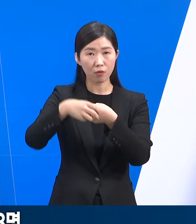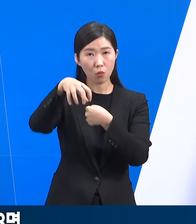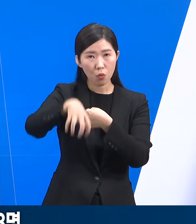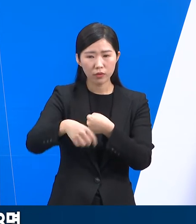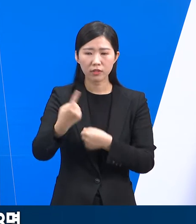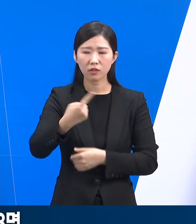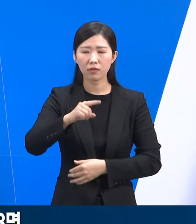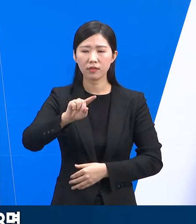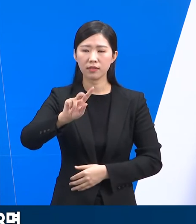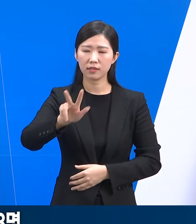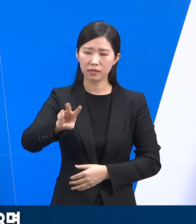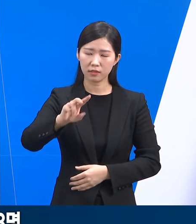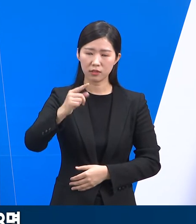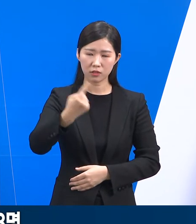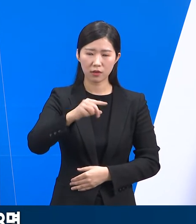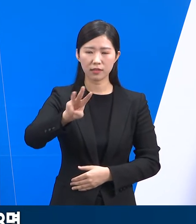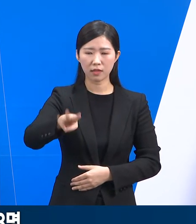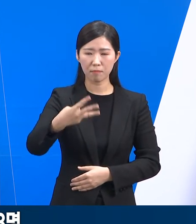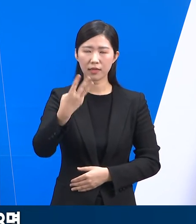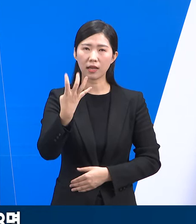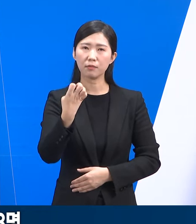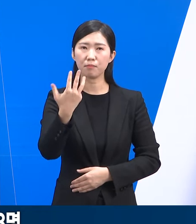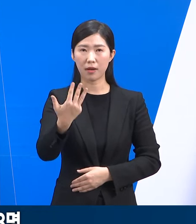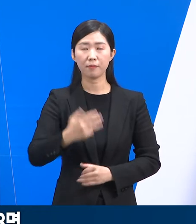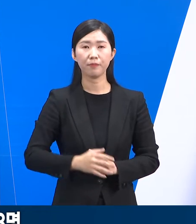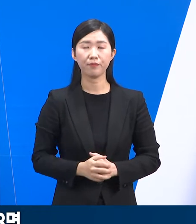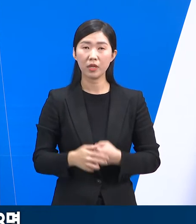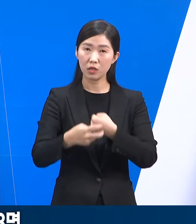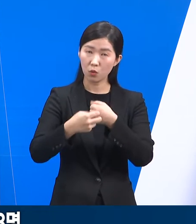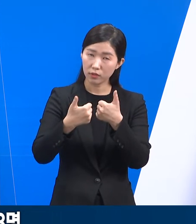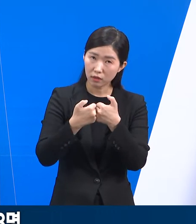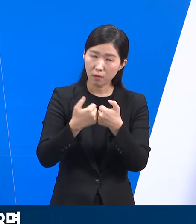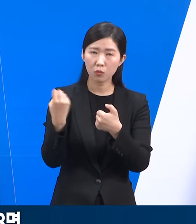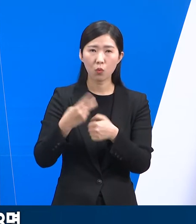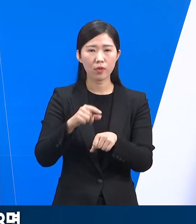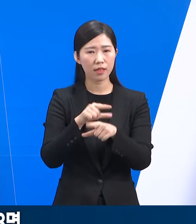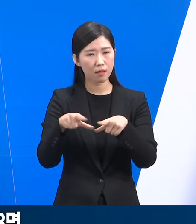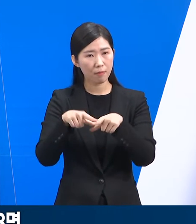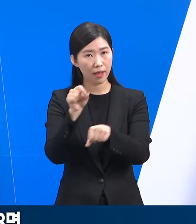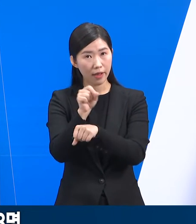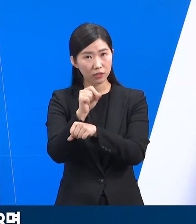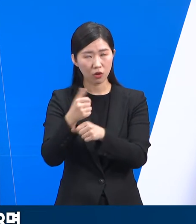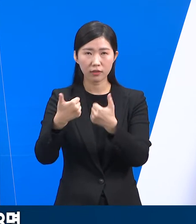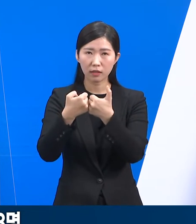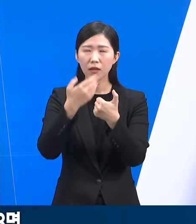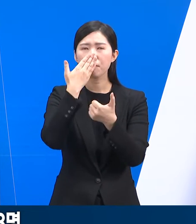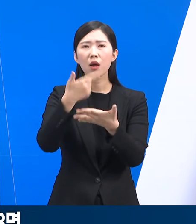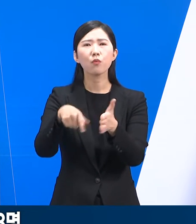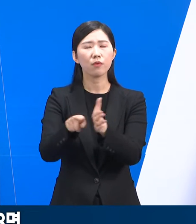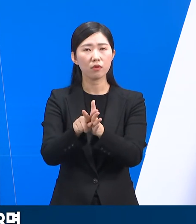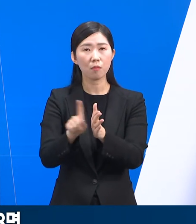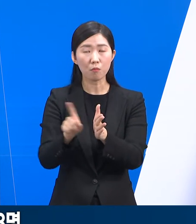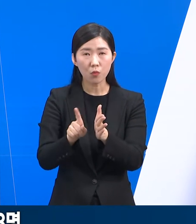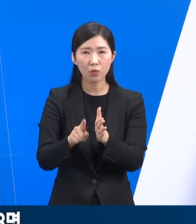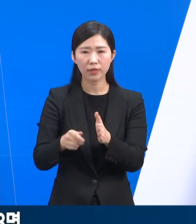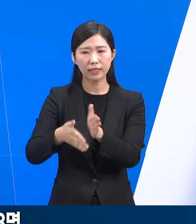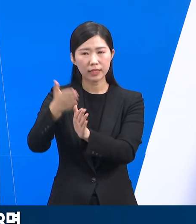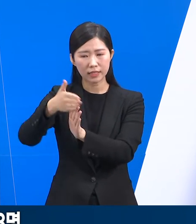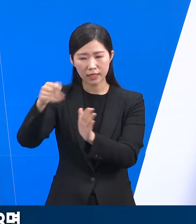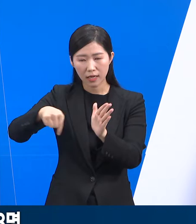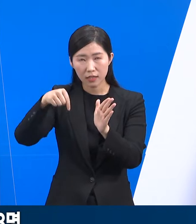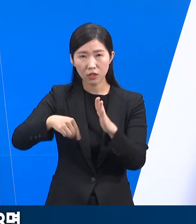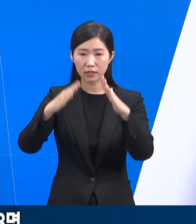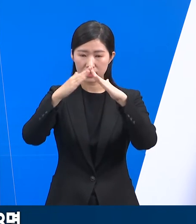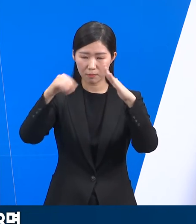,348개소입니다. 의료상담뿐만 아니라 일반적인 행정상담에도 대응하기 위하여 각 시군별로